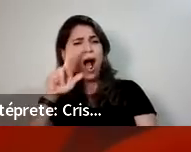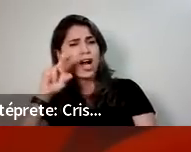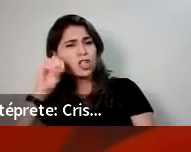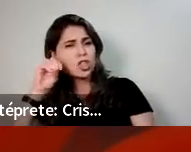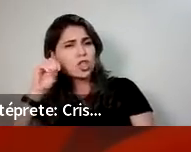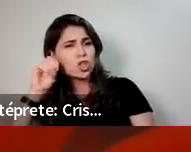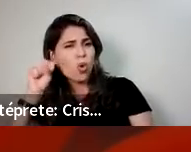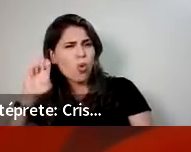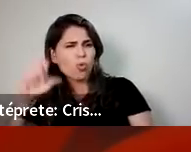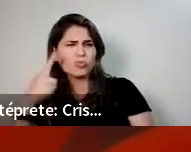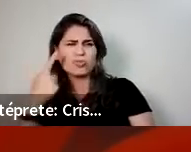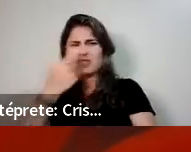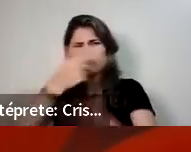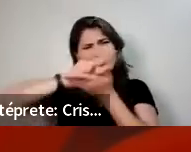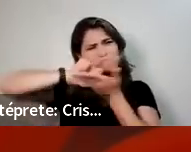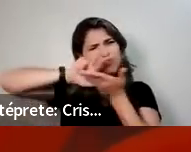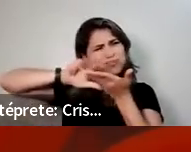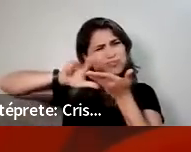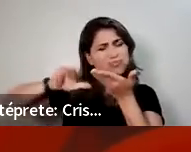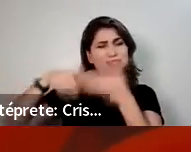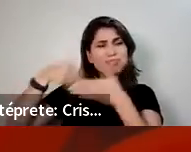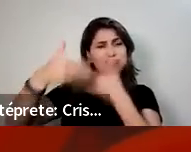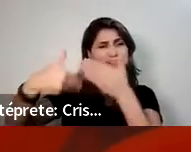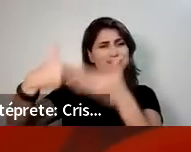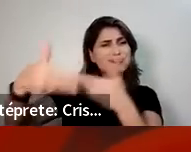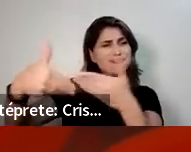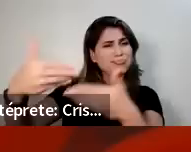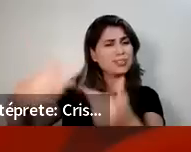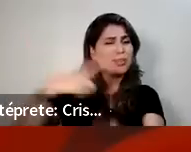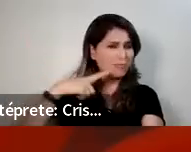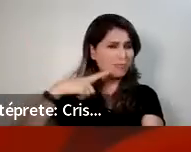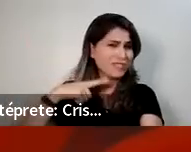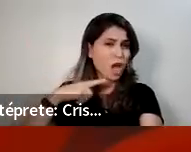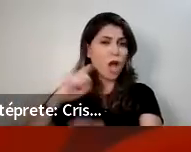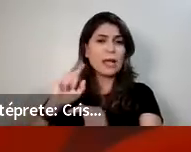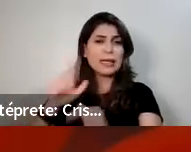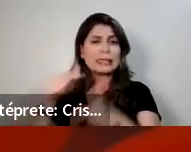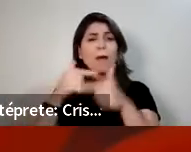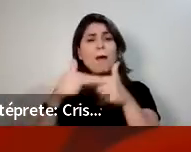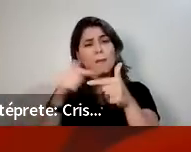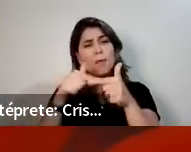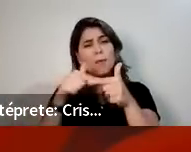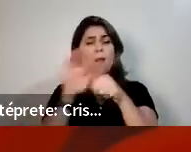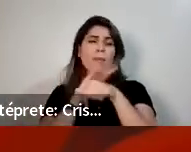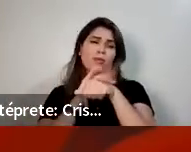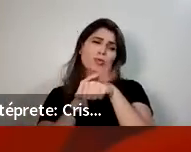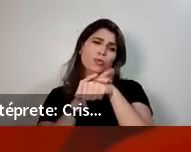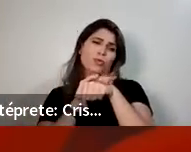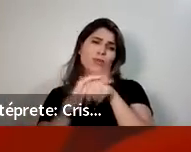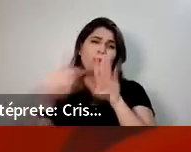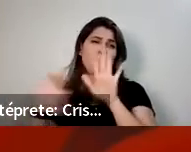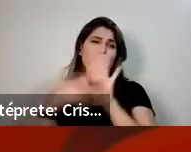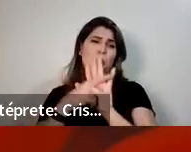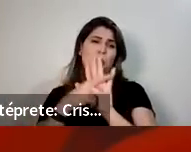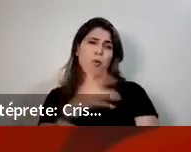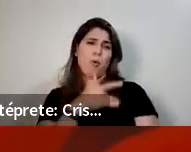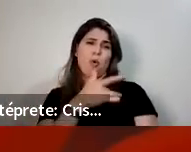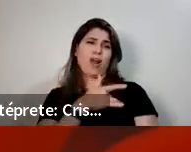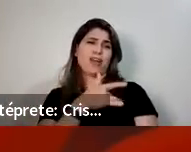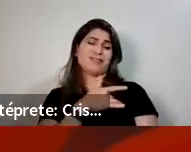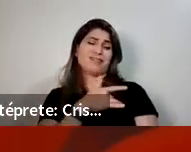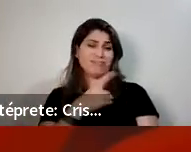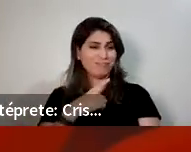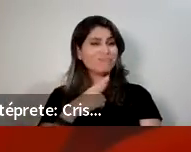muitos problemas aparecem também na parte cardiovascular. Tá? Então, esse período pode, sim, ocorrer.